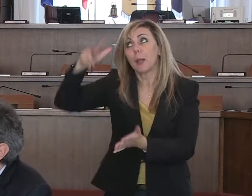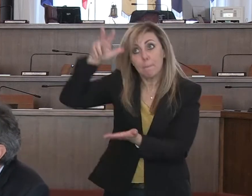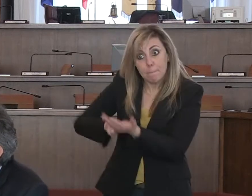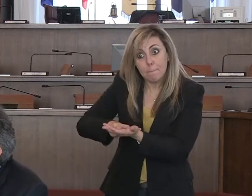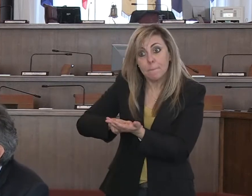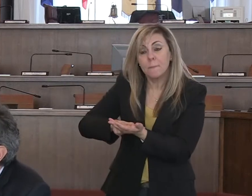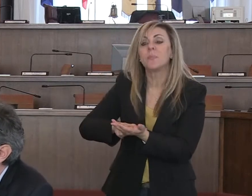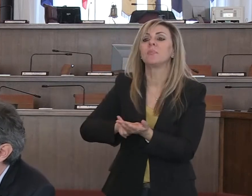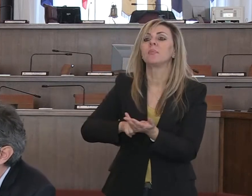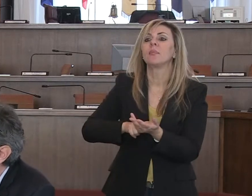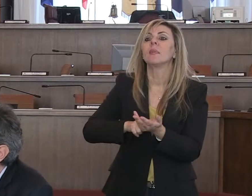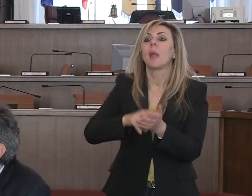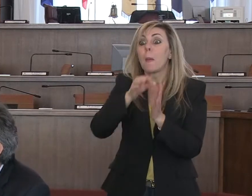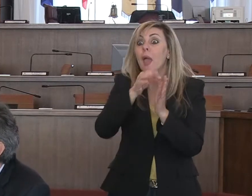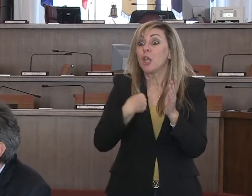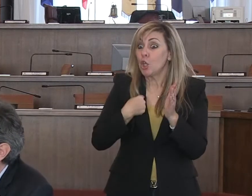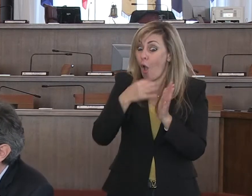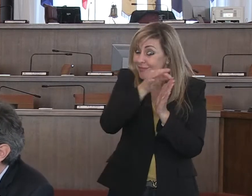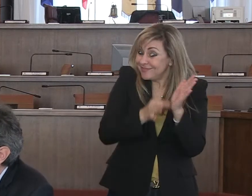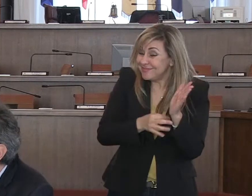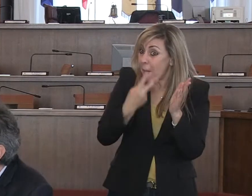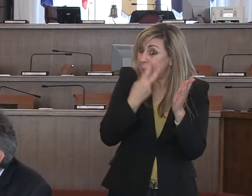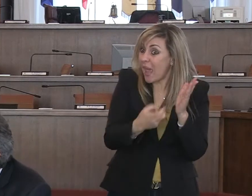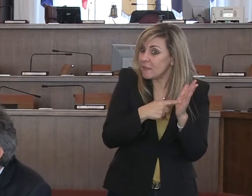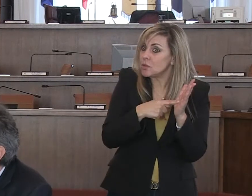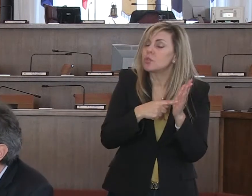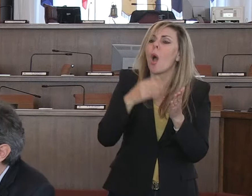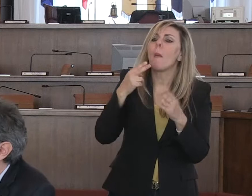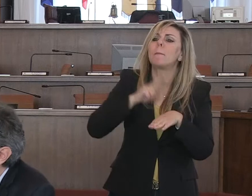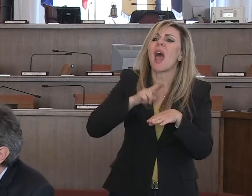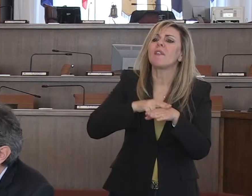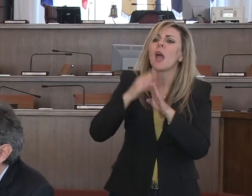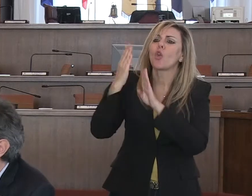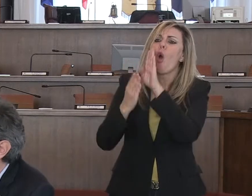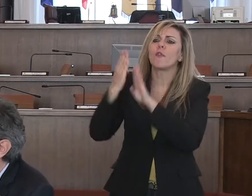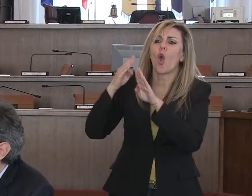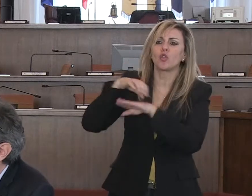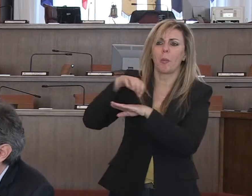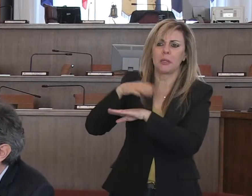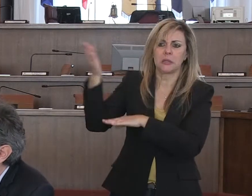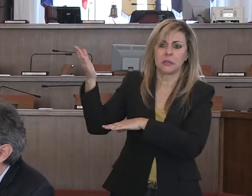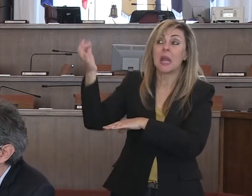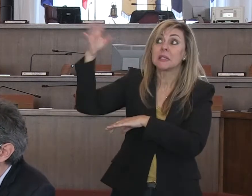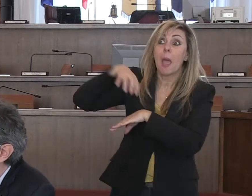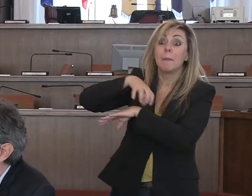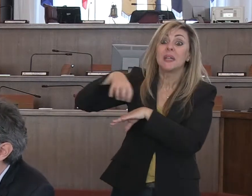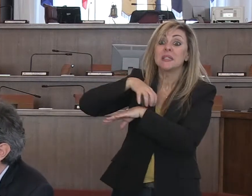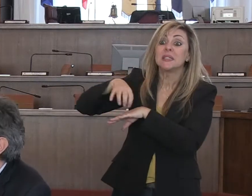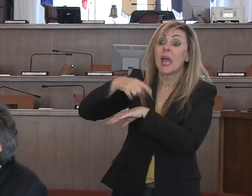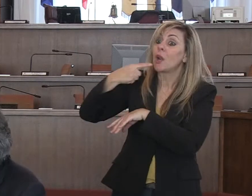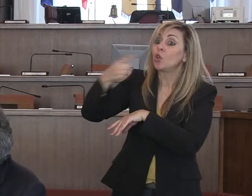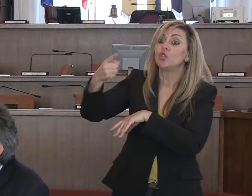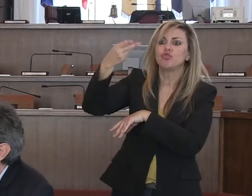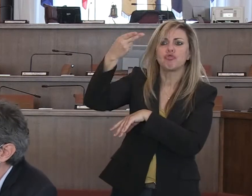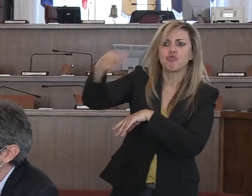rendere cogenti le misure previste, i prefetti poi si consultano con il Ministero, dovessero ricevere dal Ministero notizie di